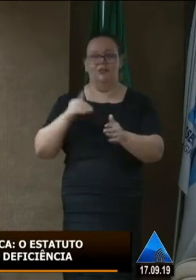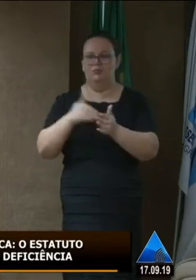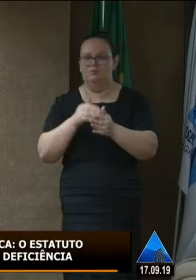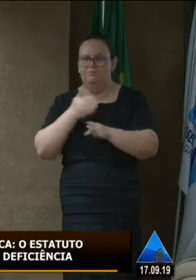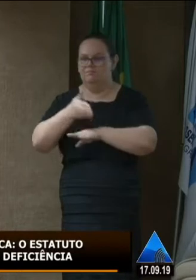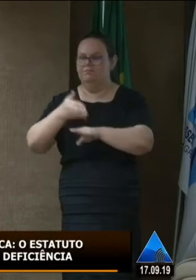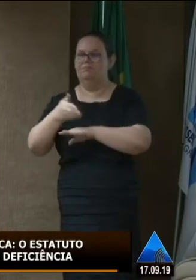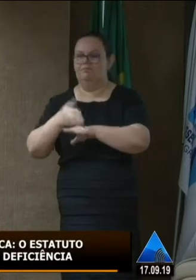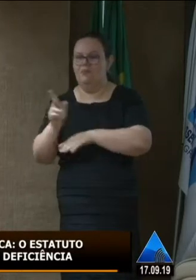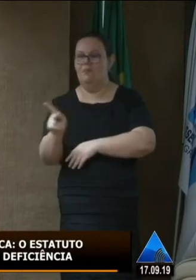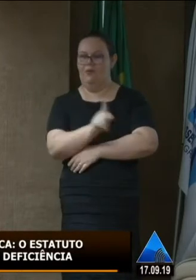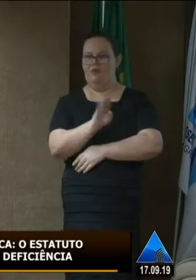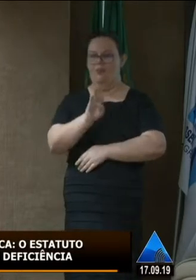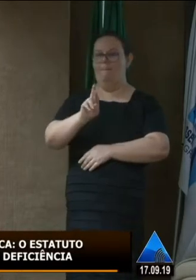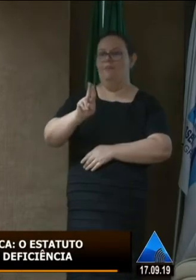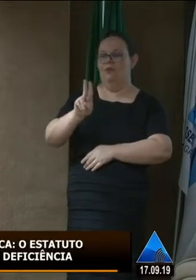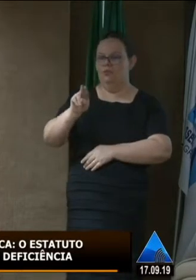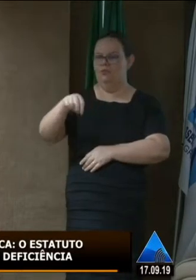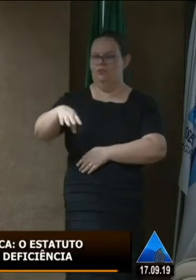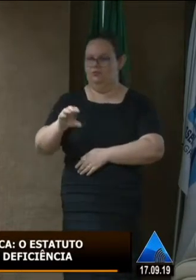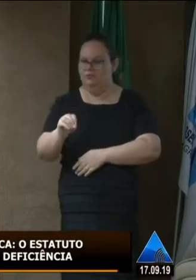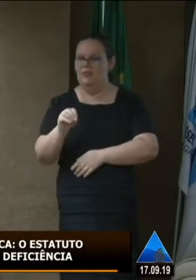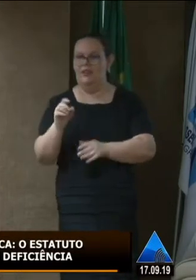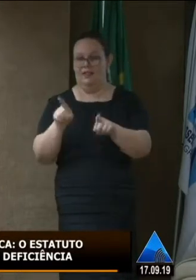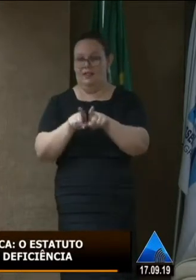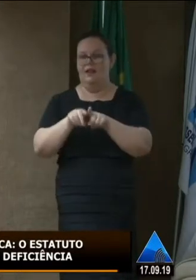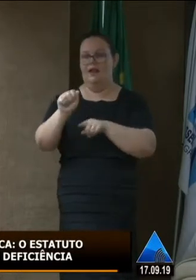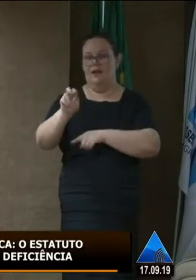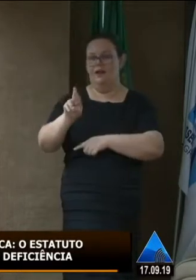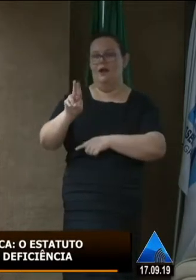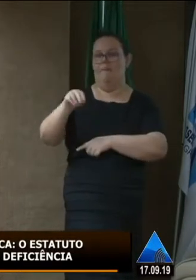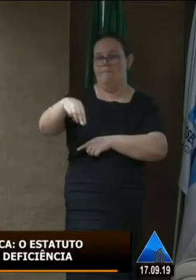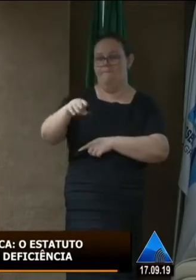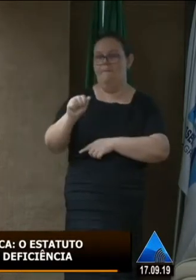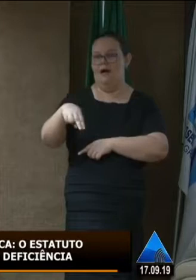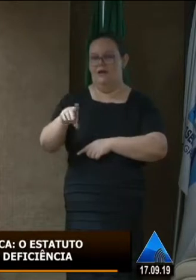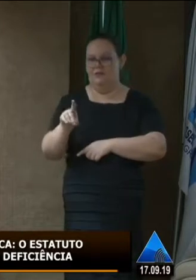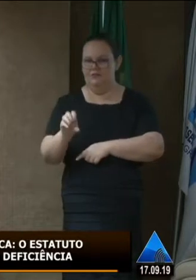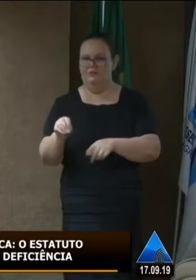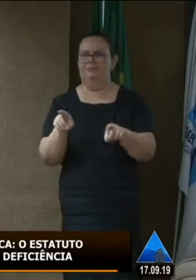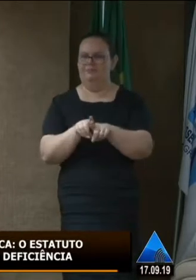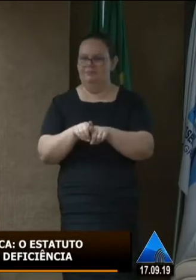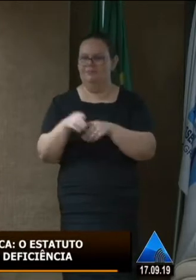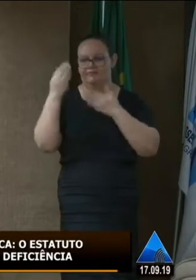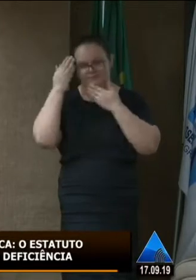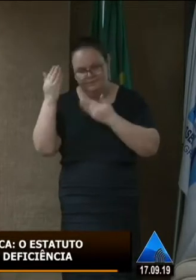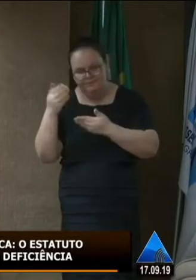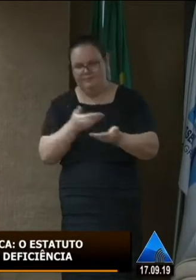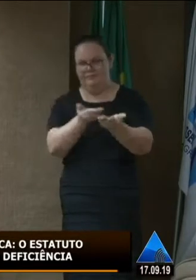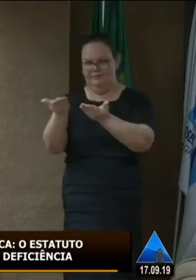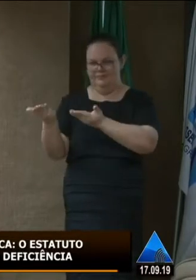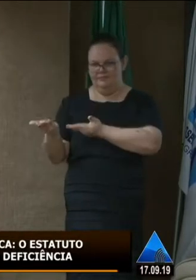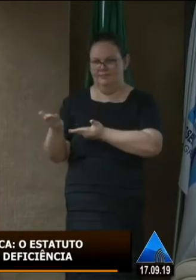que gentilmente me cederam a fala e estão aqui hoje representando os professores do Estado com deficiência visual. Então muito obrigada a eles